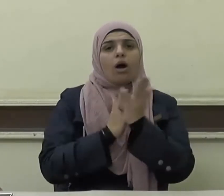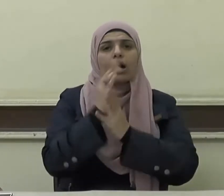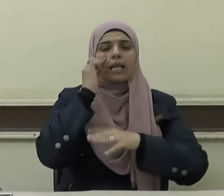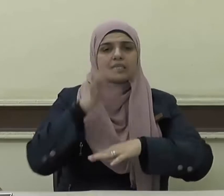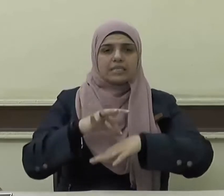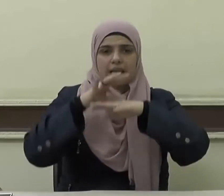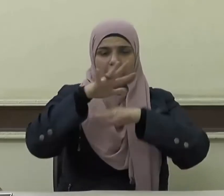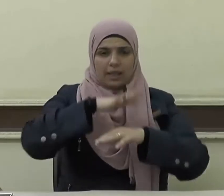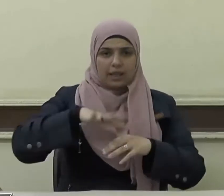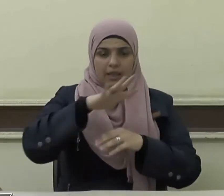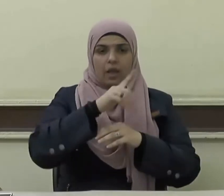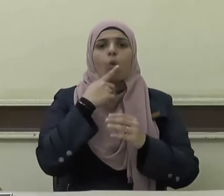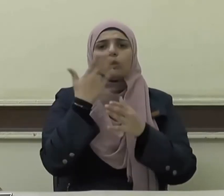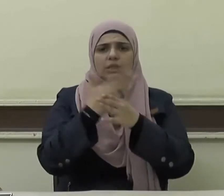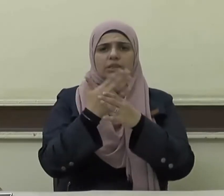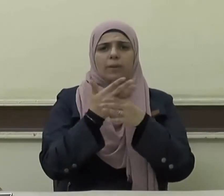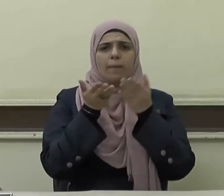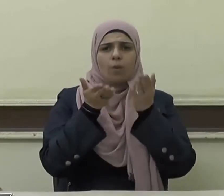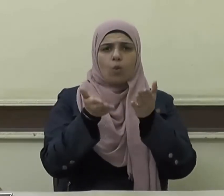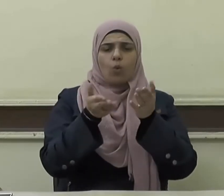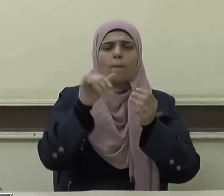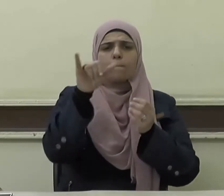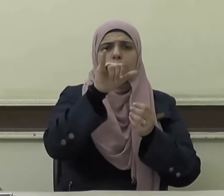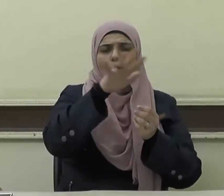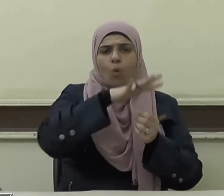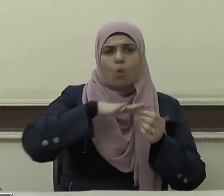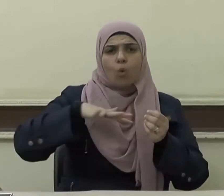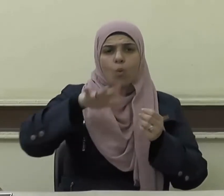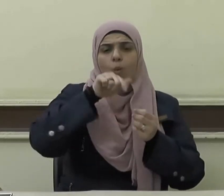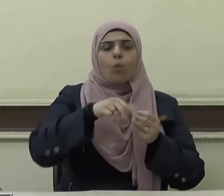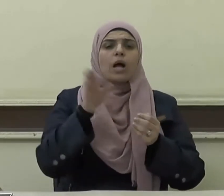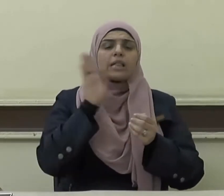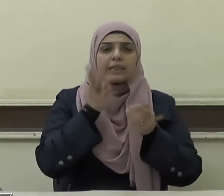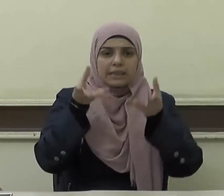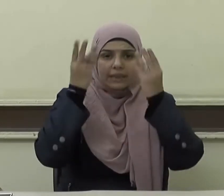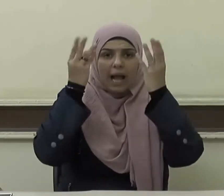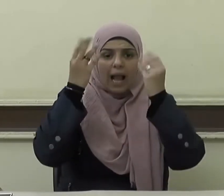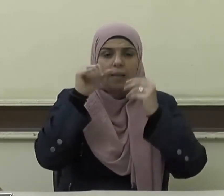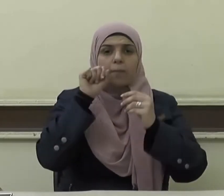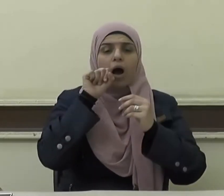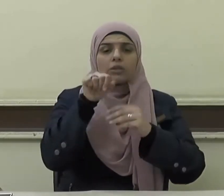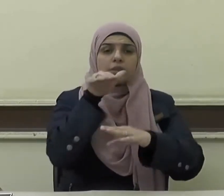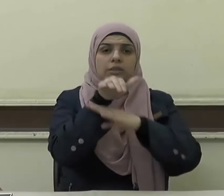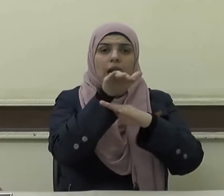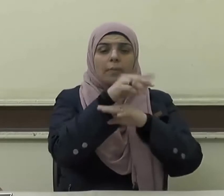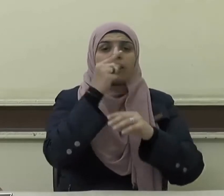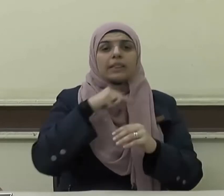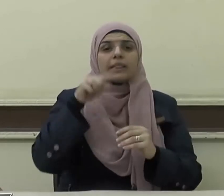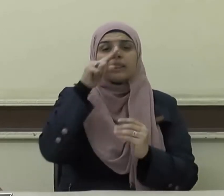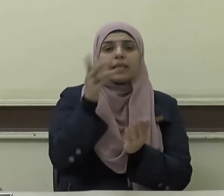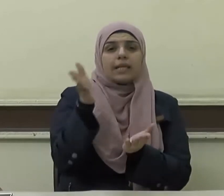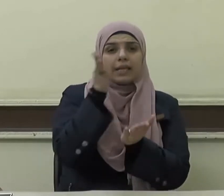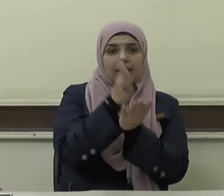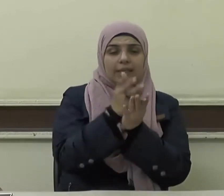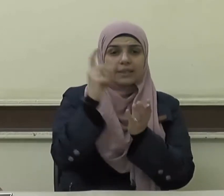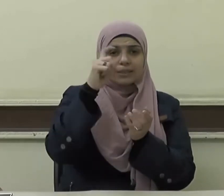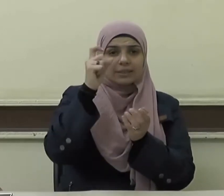وهذا ما يتسق وتعاليم ديننا الحنيف الذي